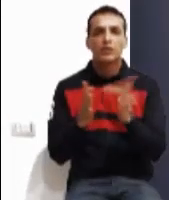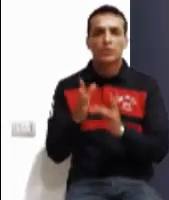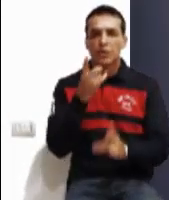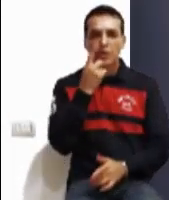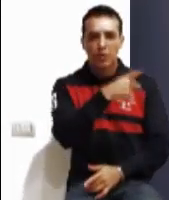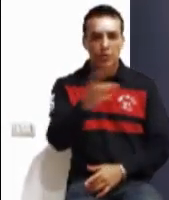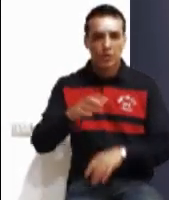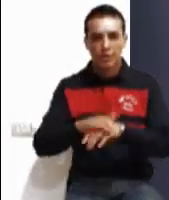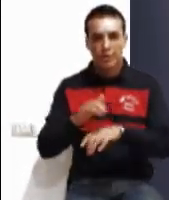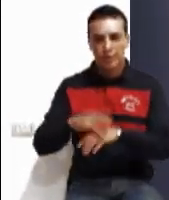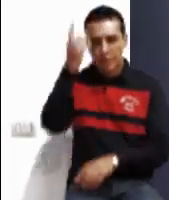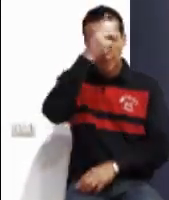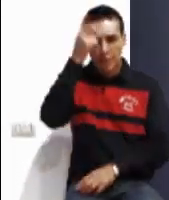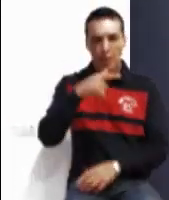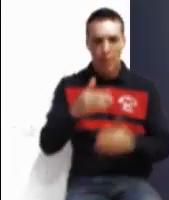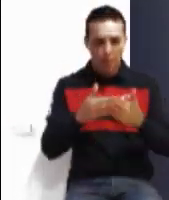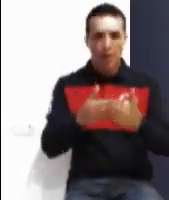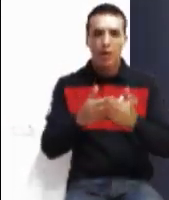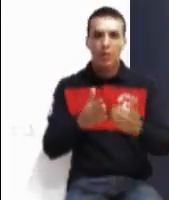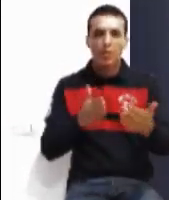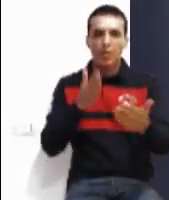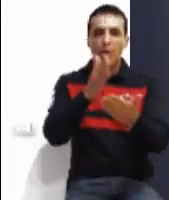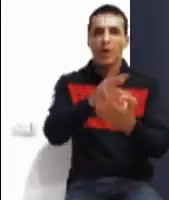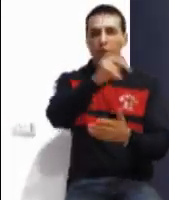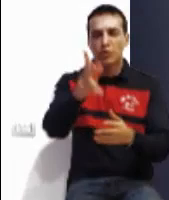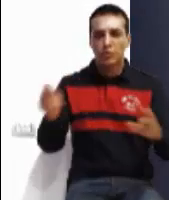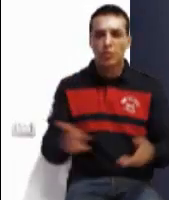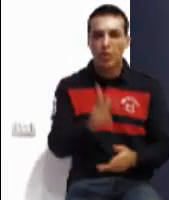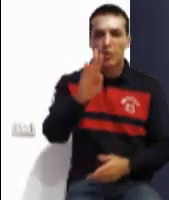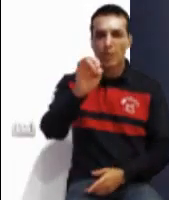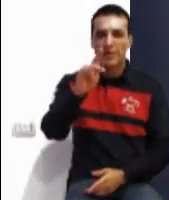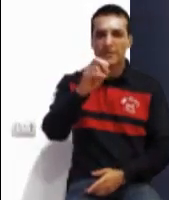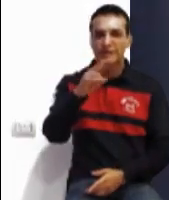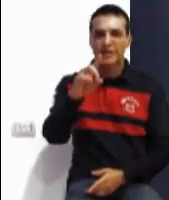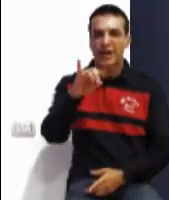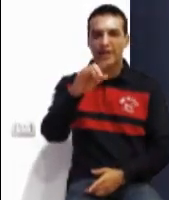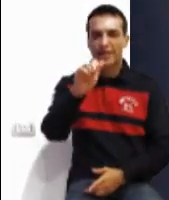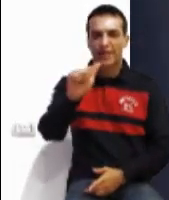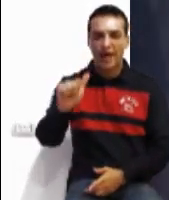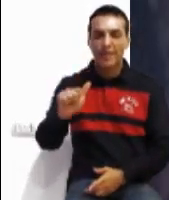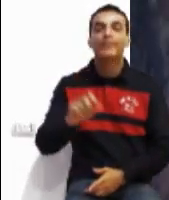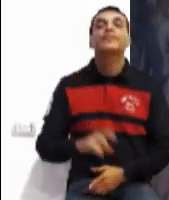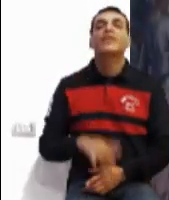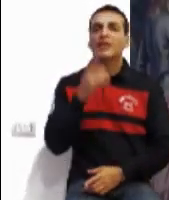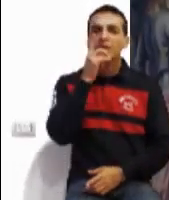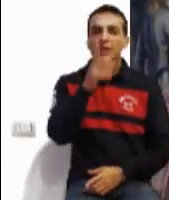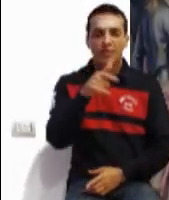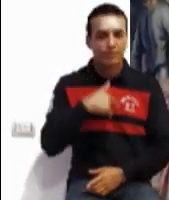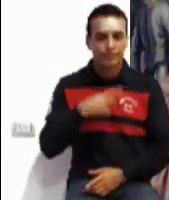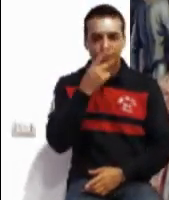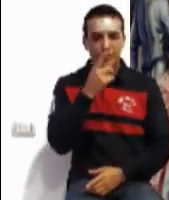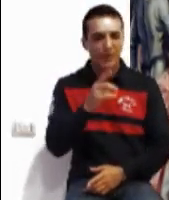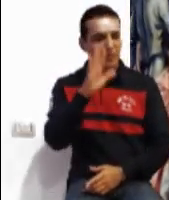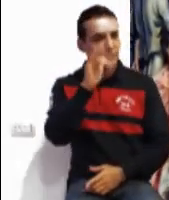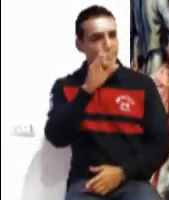barca y se dirigieran a Bethsaida, mientras Él despedía a la gente Después de despedirlo, se